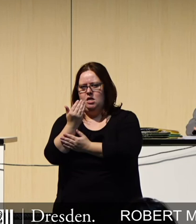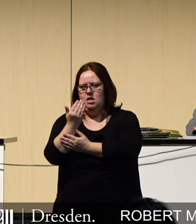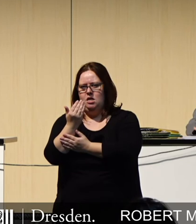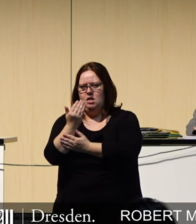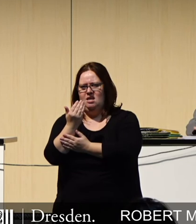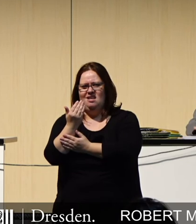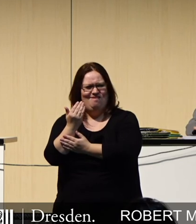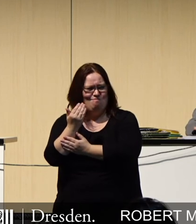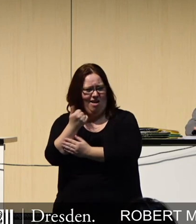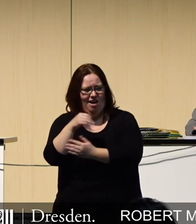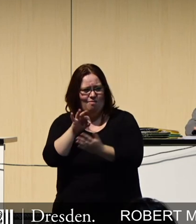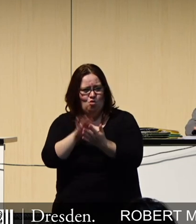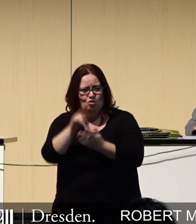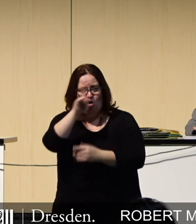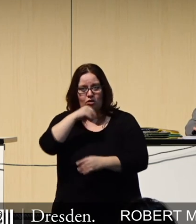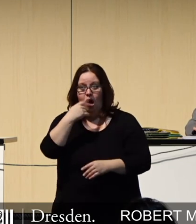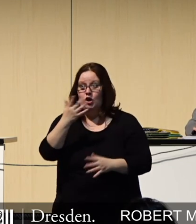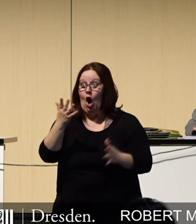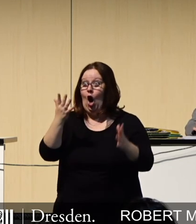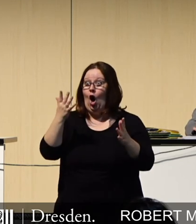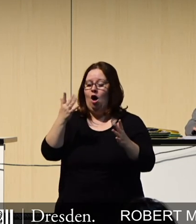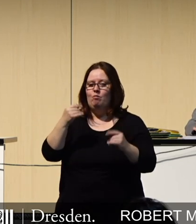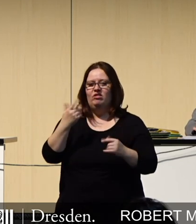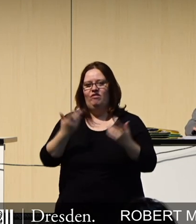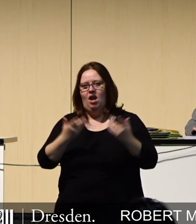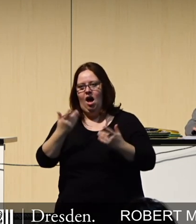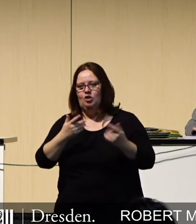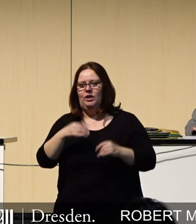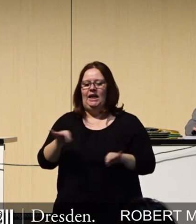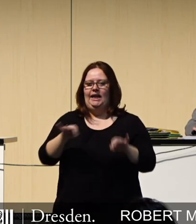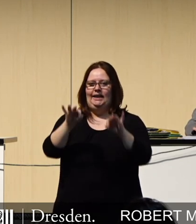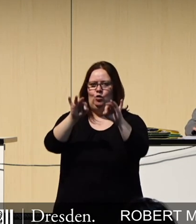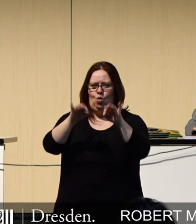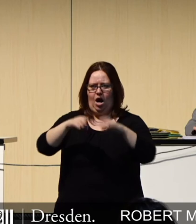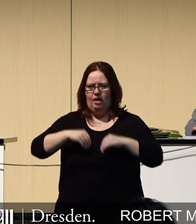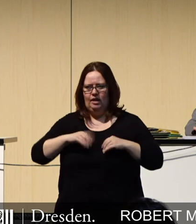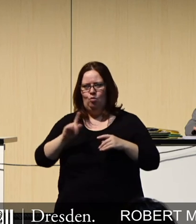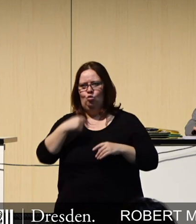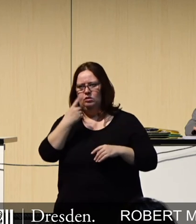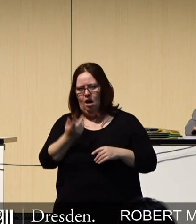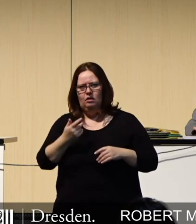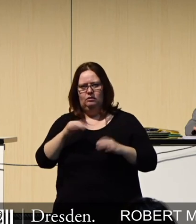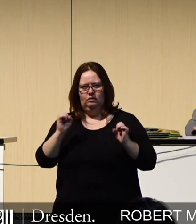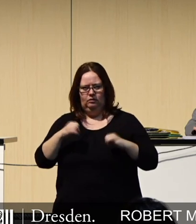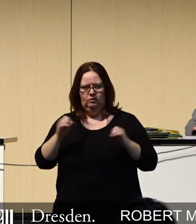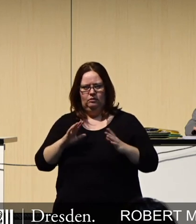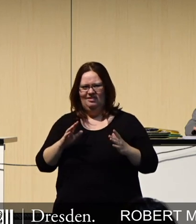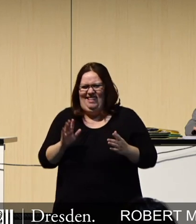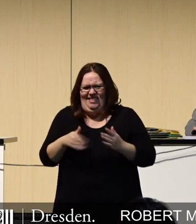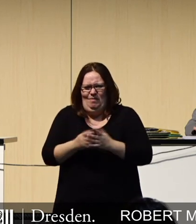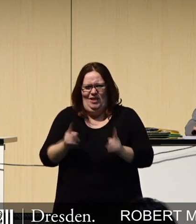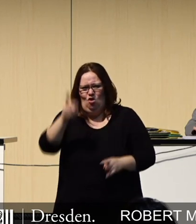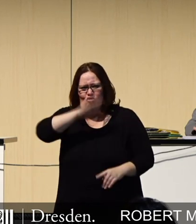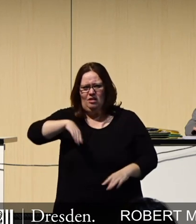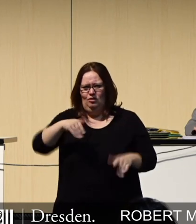nennen Sie mir mal einen Punkt, wo man Deutschland gesagt hat, im Zweifelsfall geben wir hier ein Risiko bei einer neuen Technologie ein, lassen das zu. So etwas gibt es